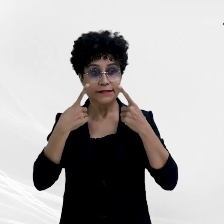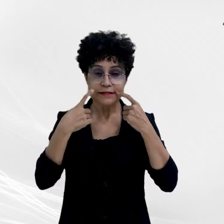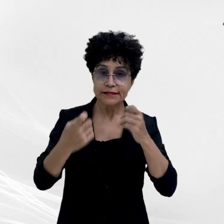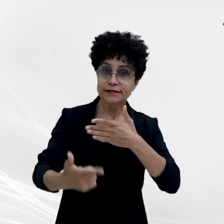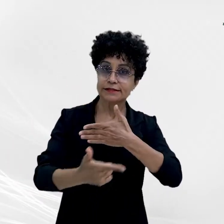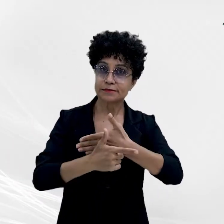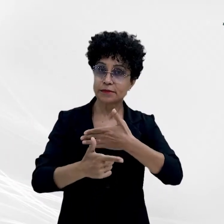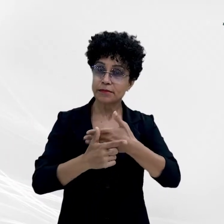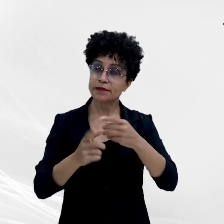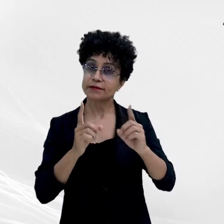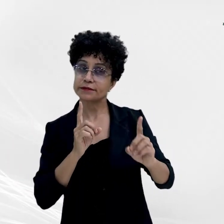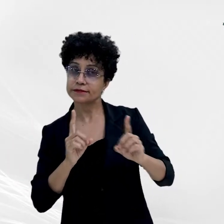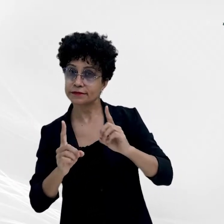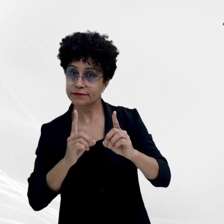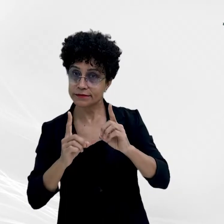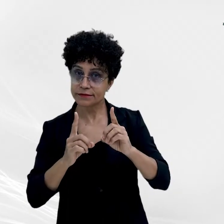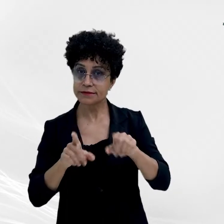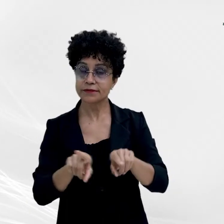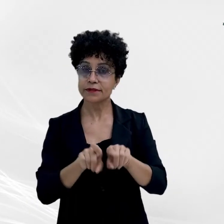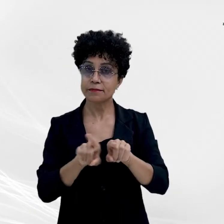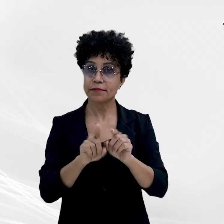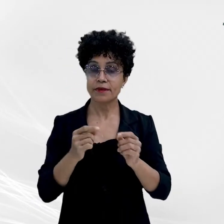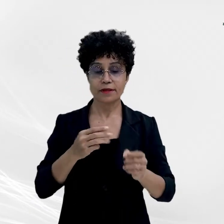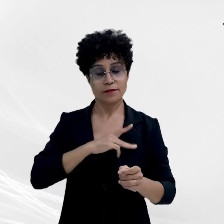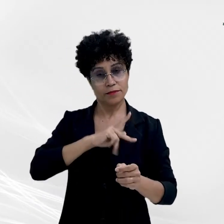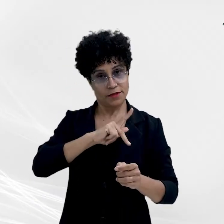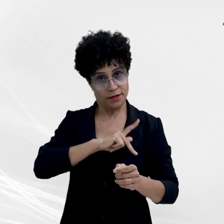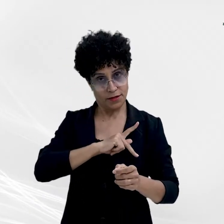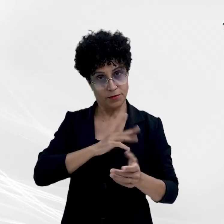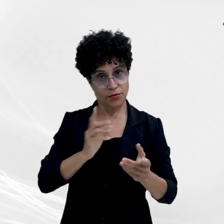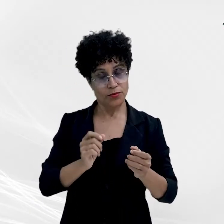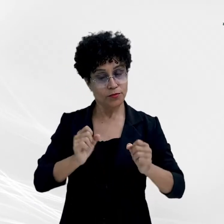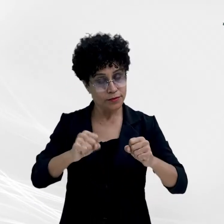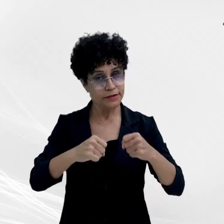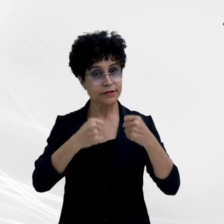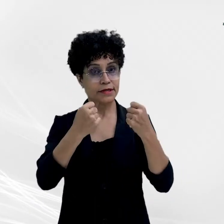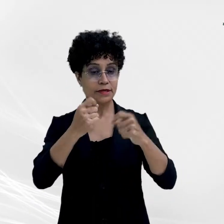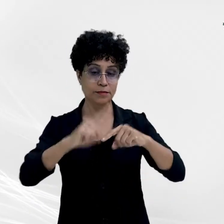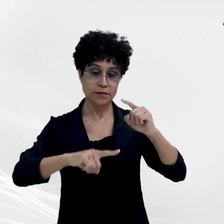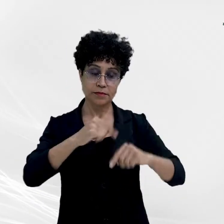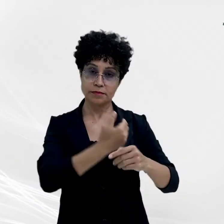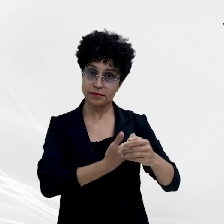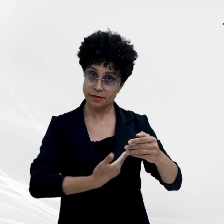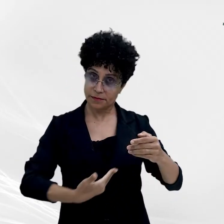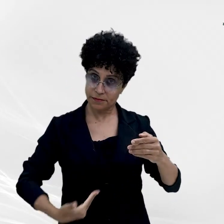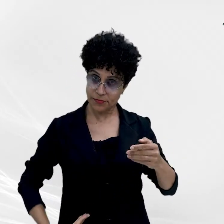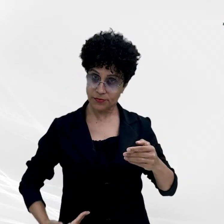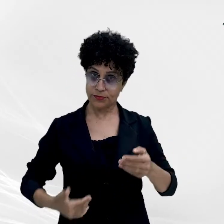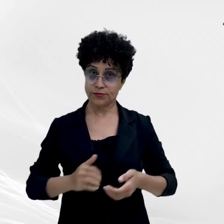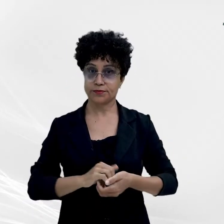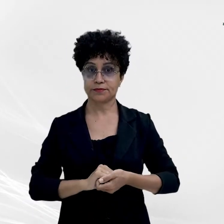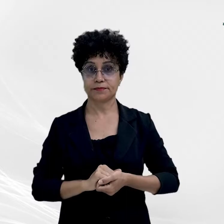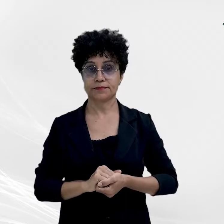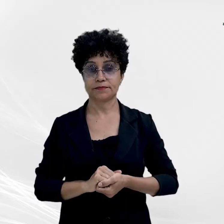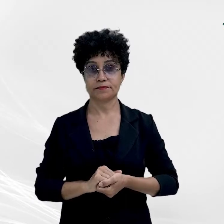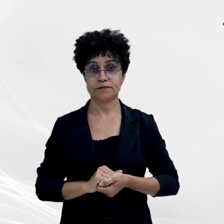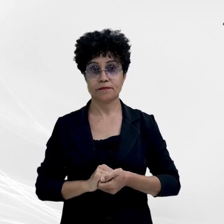dialógico e consensual do Ministério Público na defesa do patrimônio público. O webinar Ministério